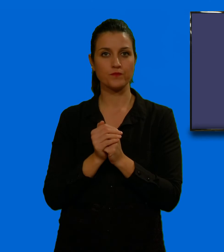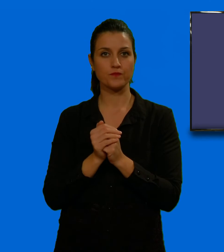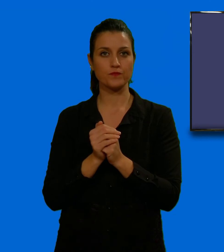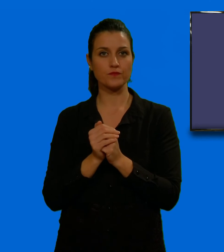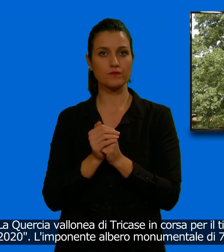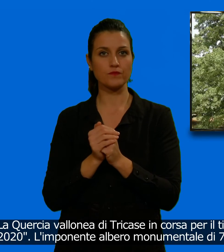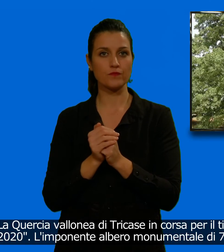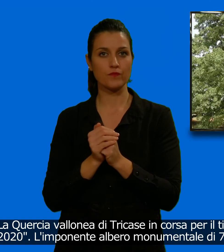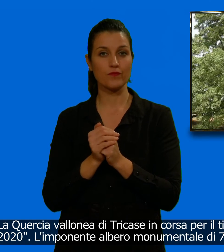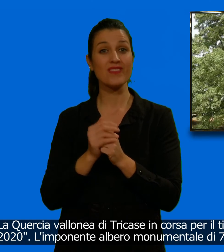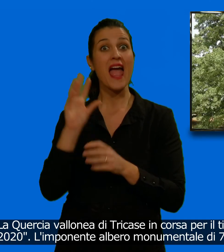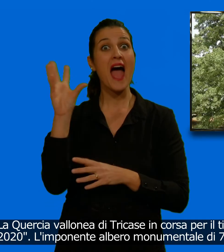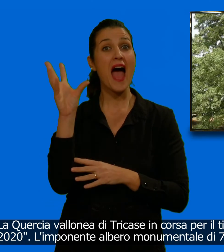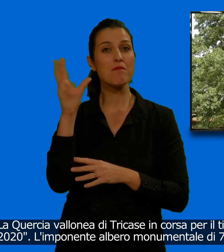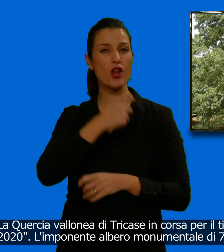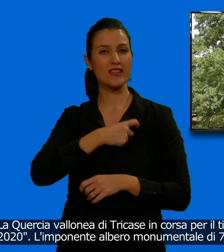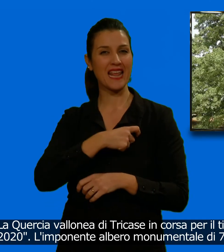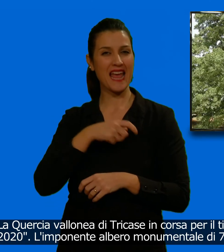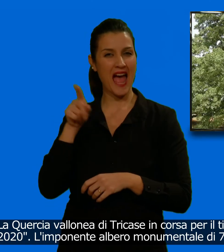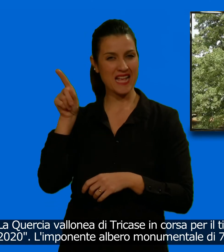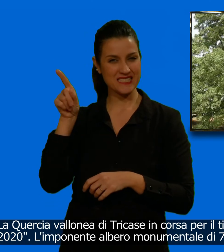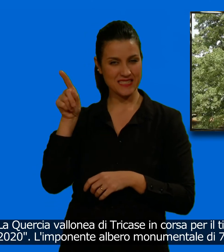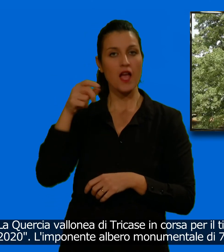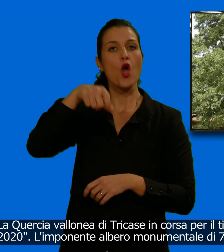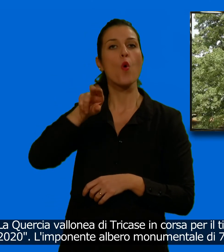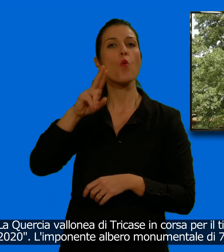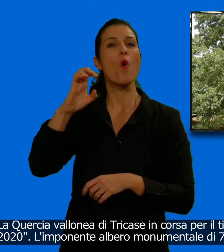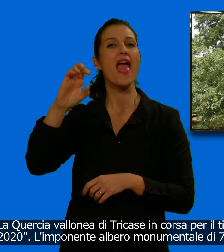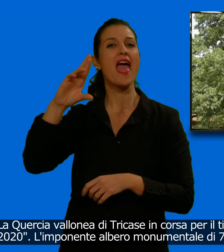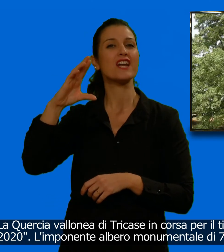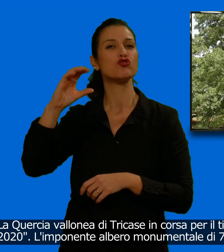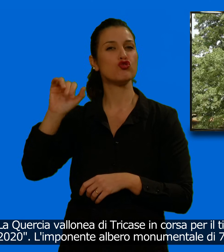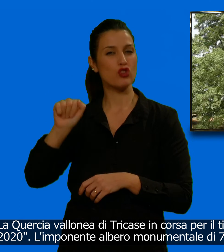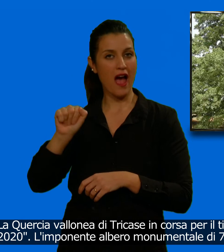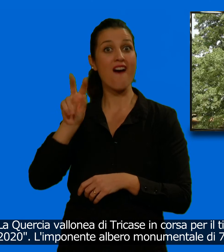La quercia vallonea di Tricase è in corsa per il titolo di Albero Europeo 2020.